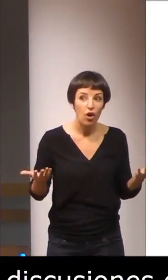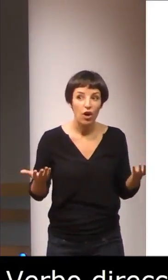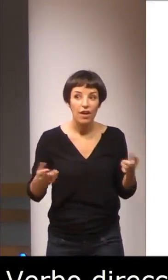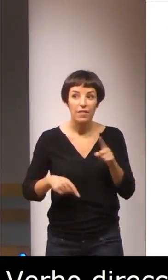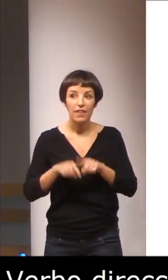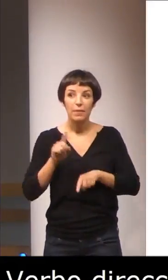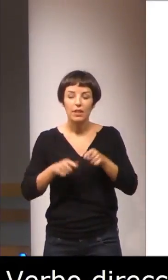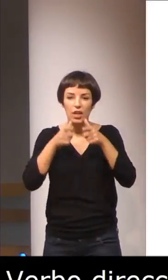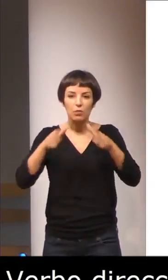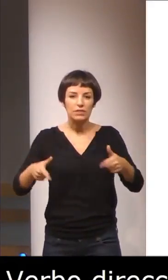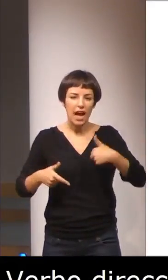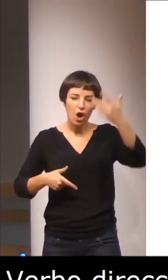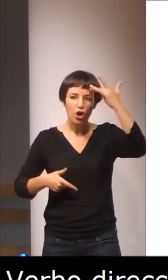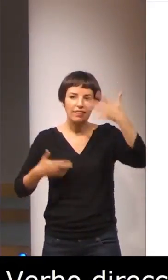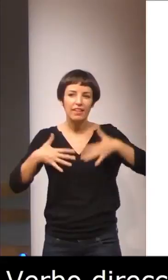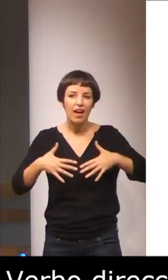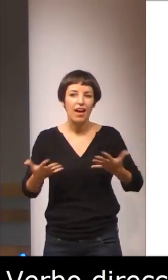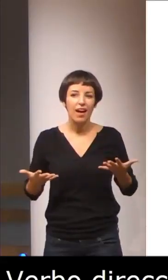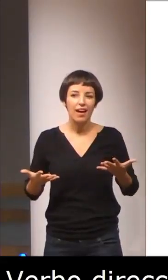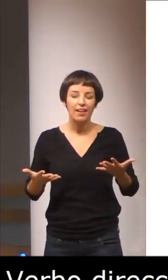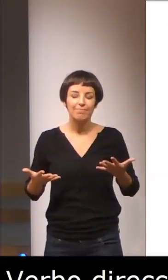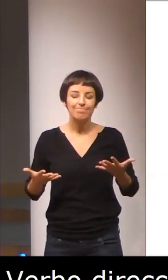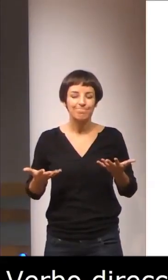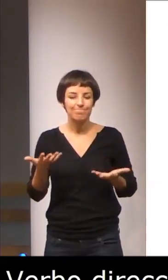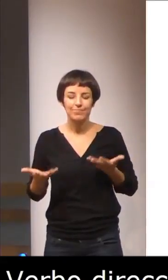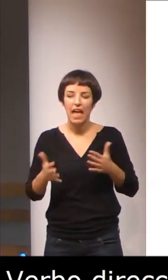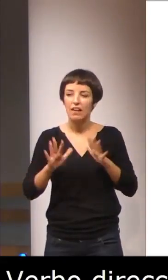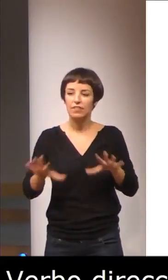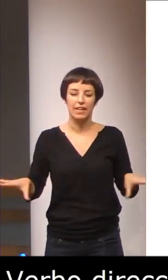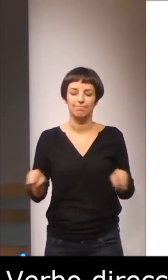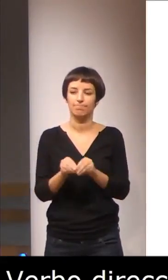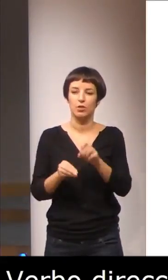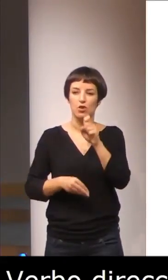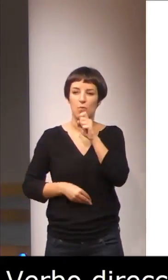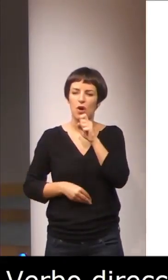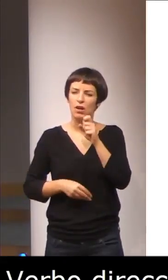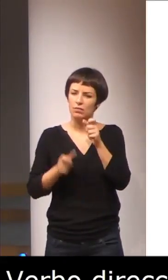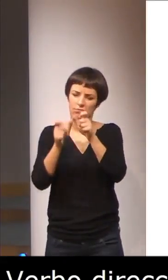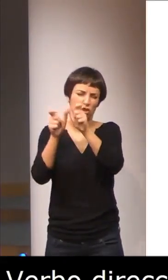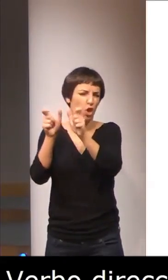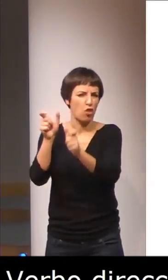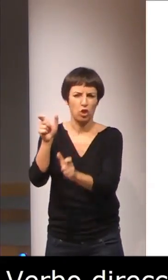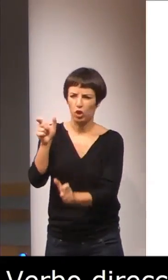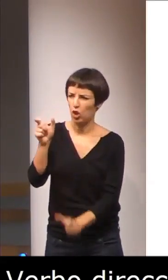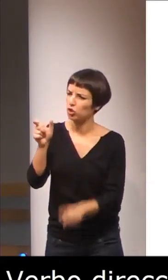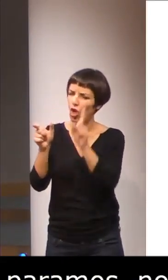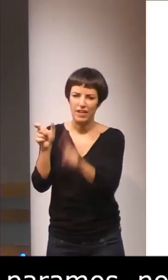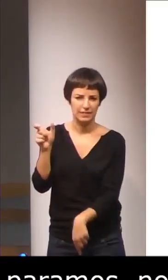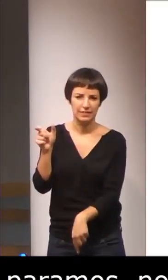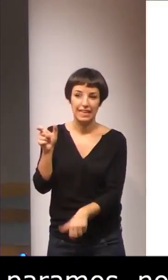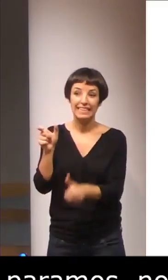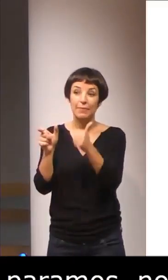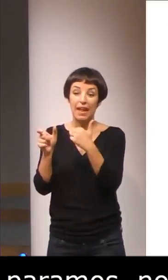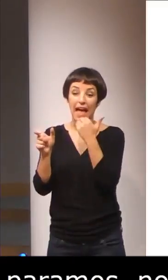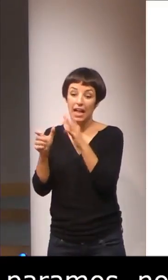de lingüística cognitiva, entonces resolvimos esta dificultad incluyendo todas las denominaciones y una referencia